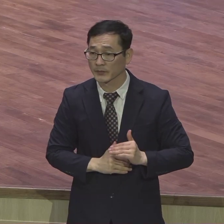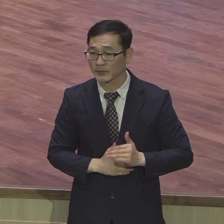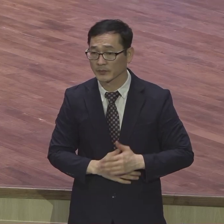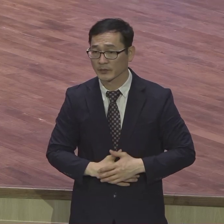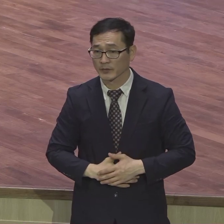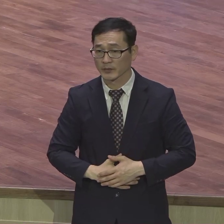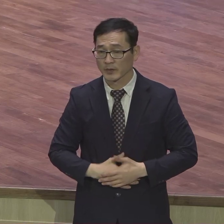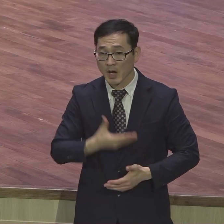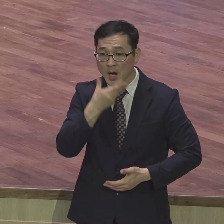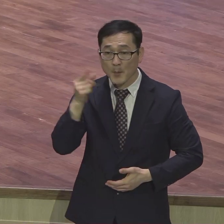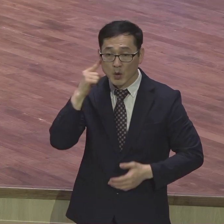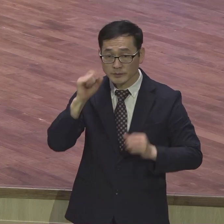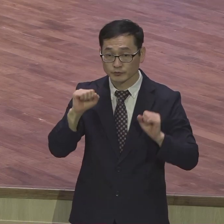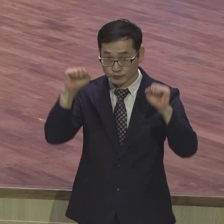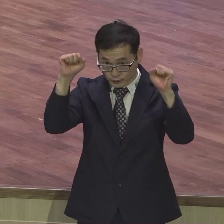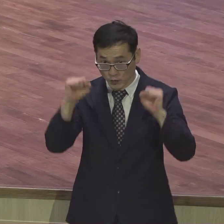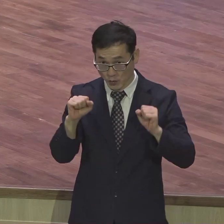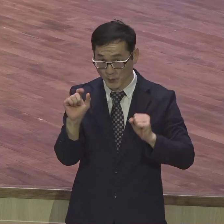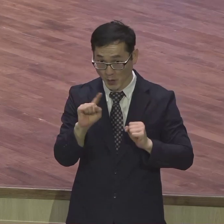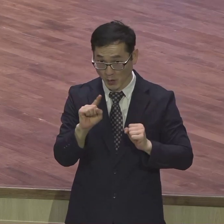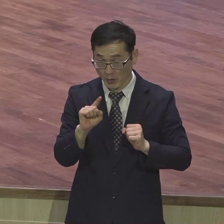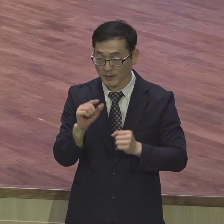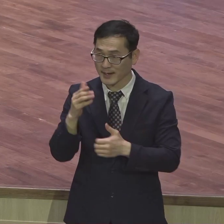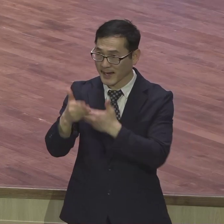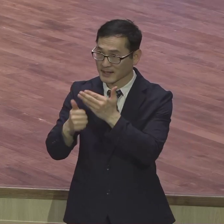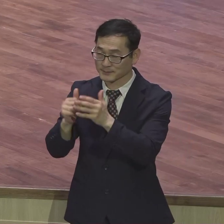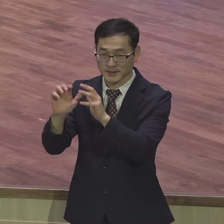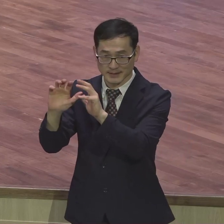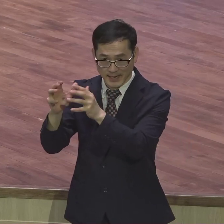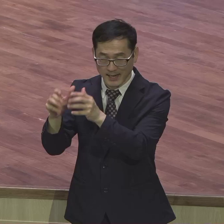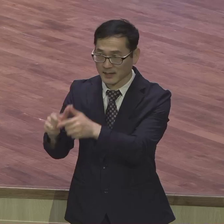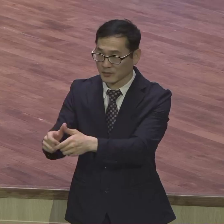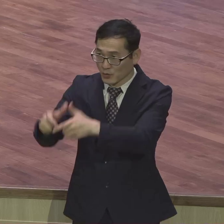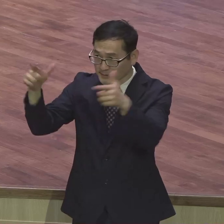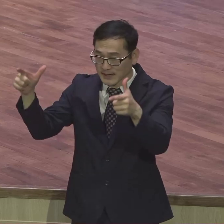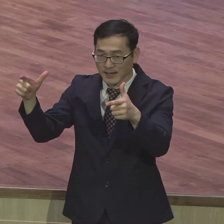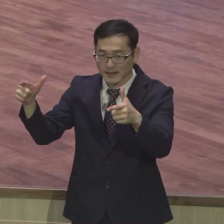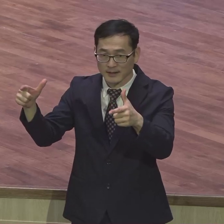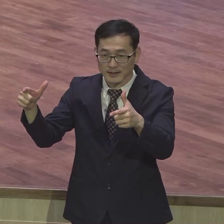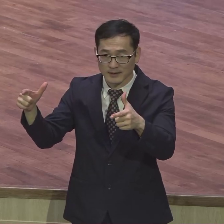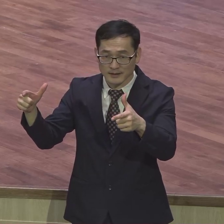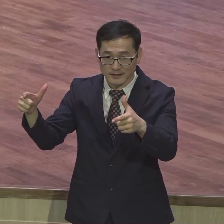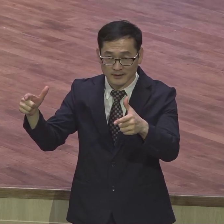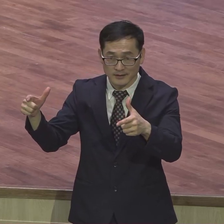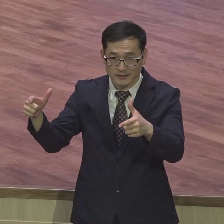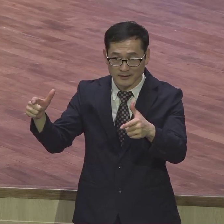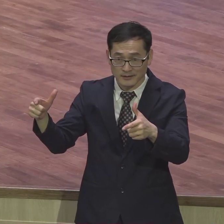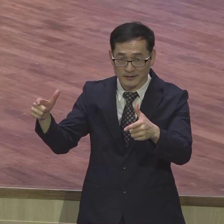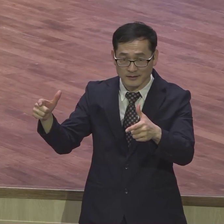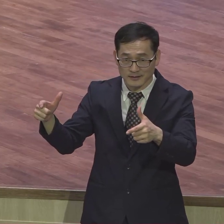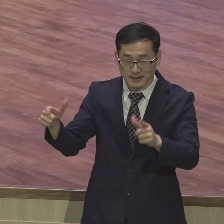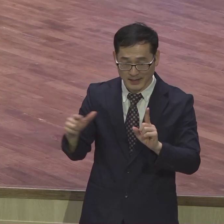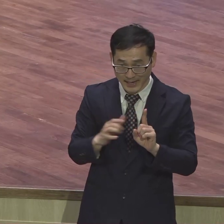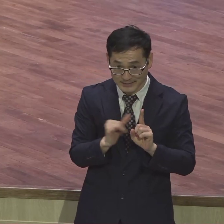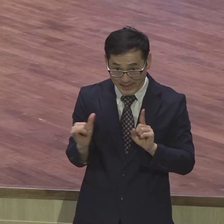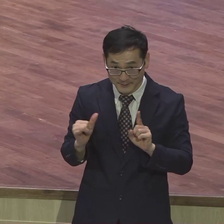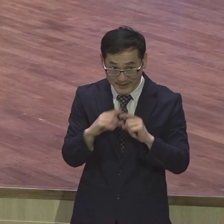복음운동은요 무슨 말입니까 하나님 나라 확장해 나가는 운동은 어느 한 사람이 할 수가 없는 거예요